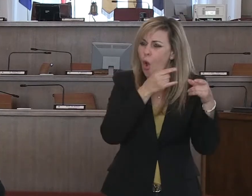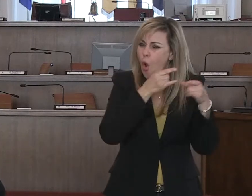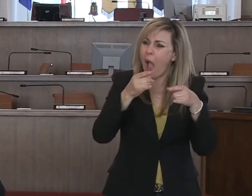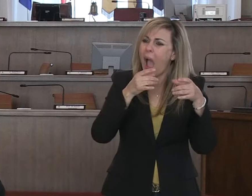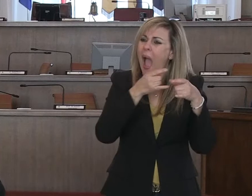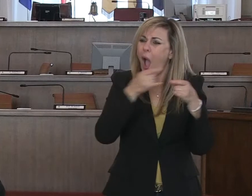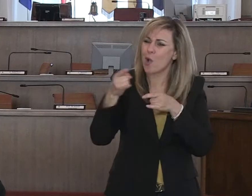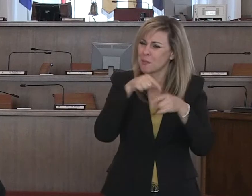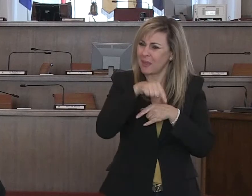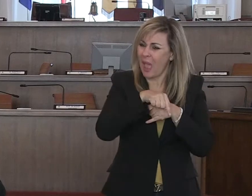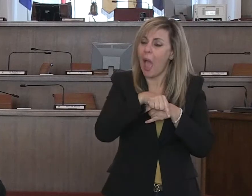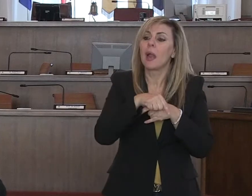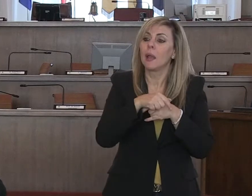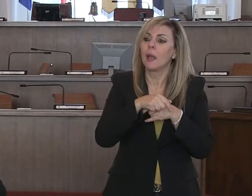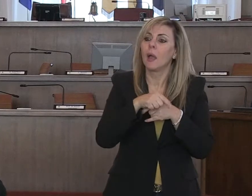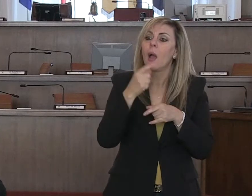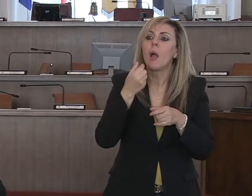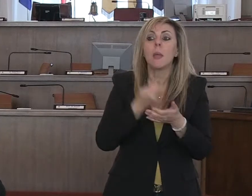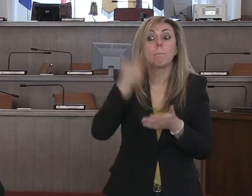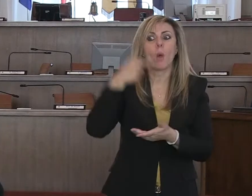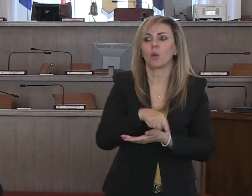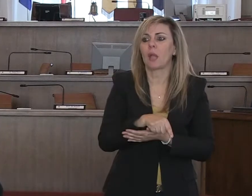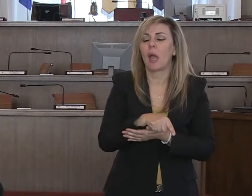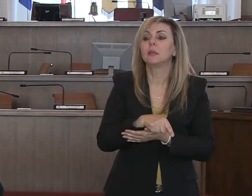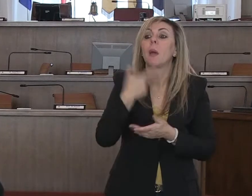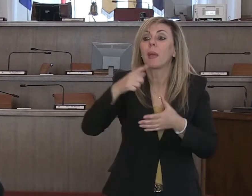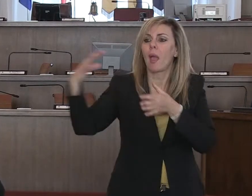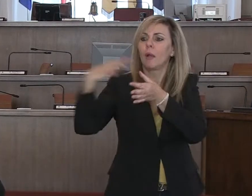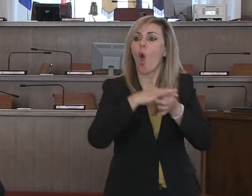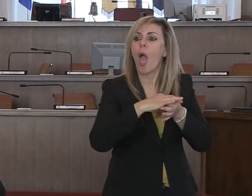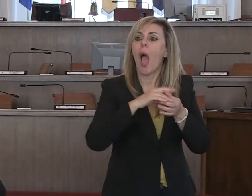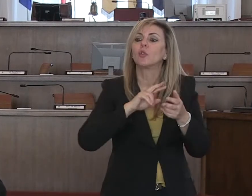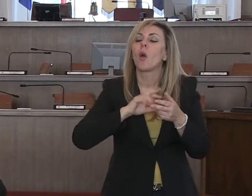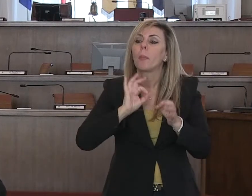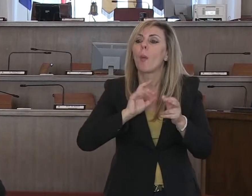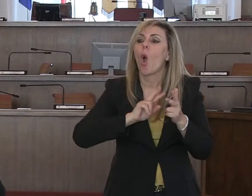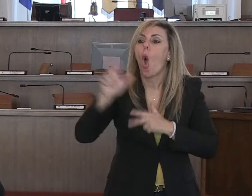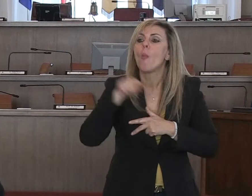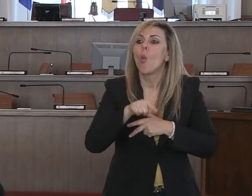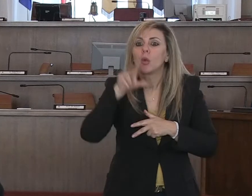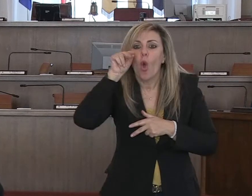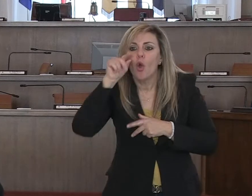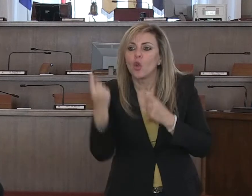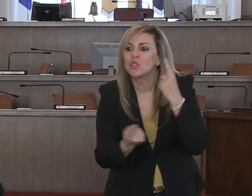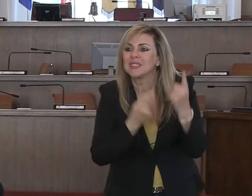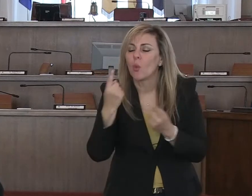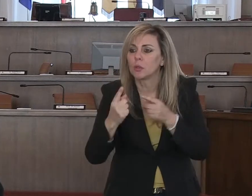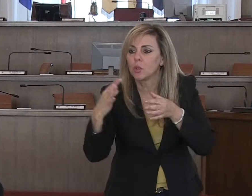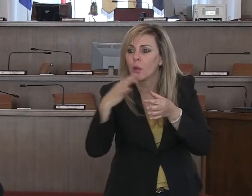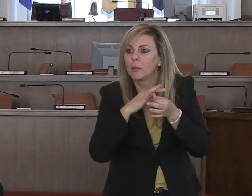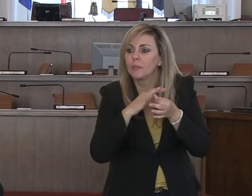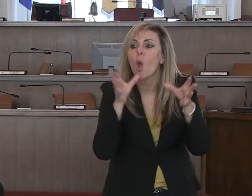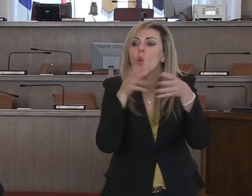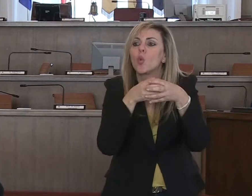importante attraverso poi una relazione con i Comuni avere maggiore conoscenza di quello che può essere il